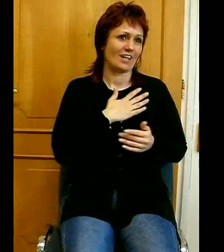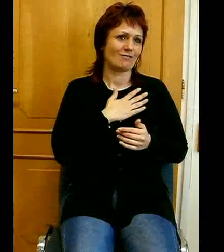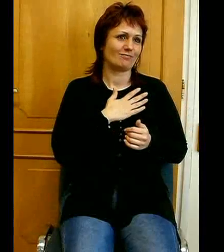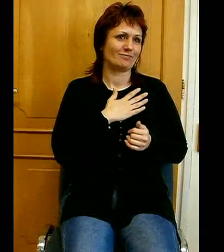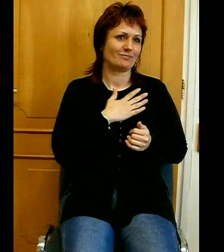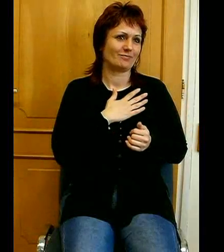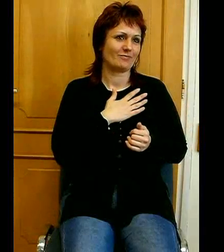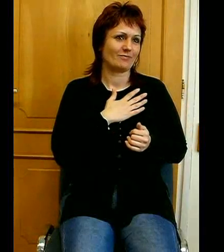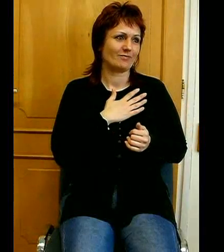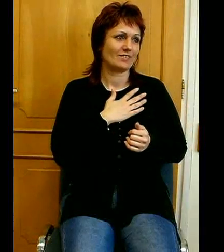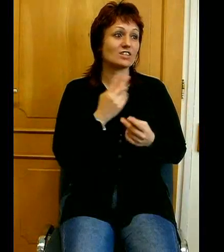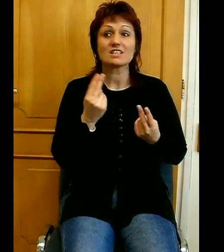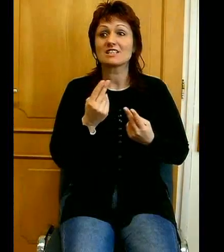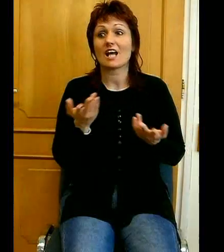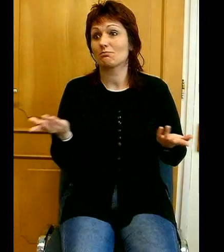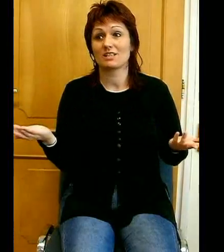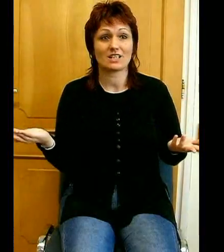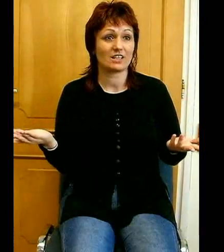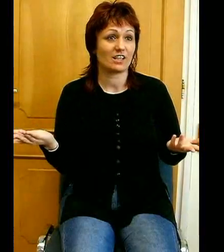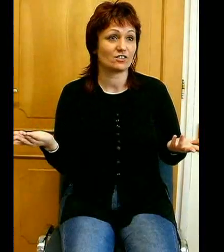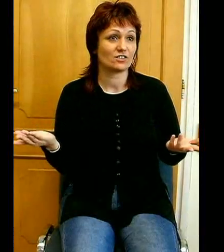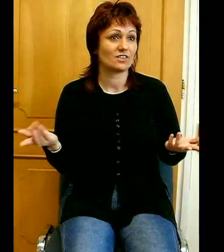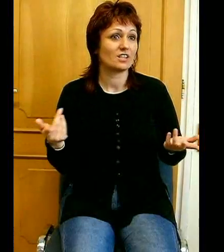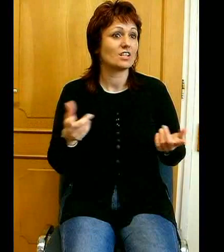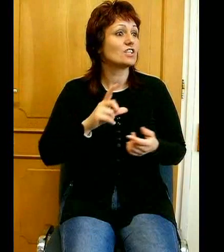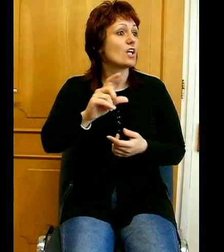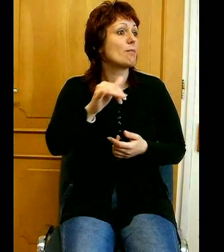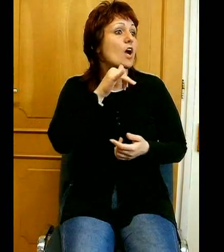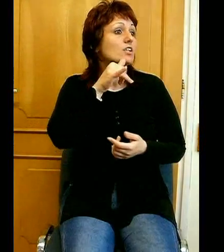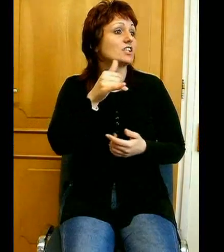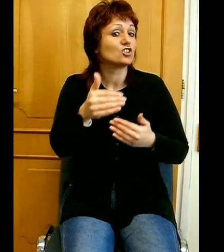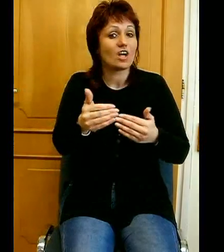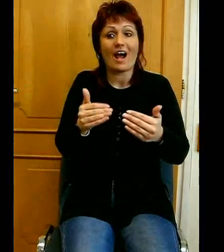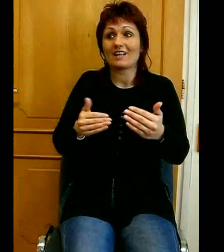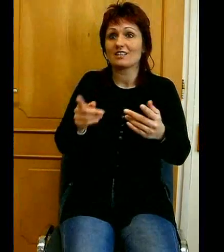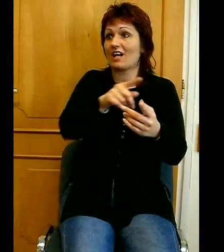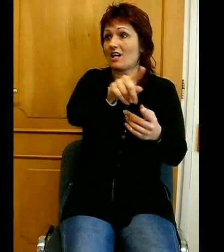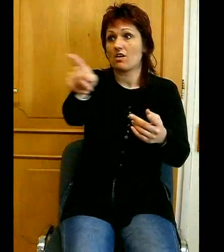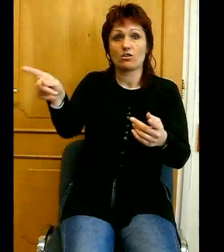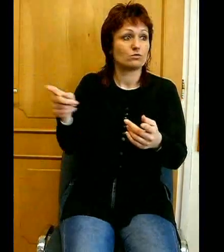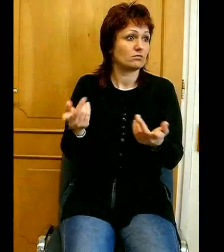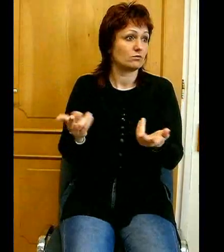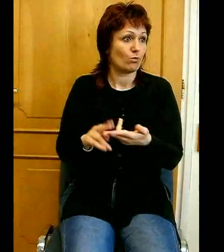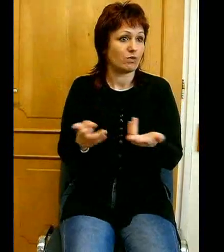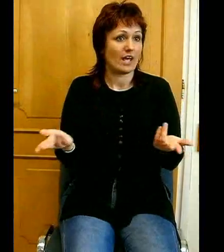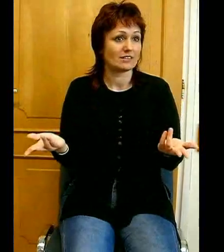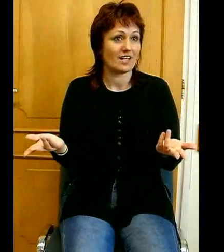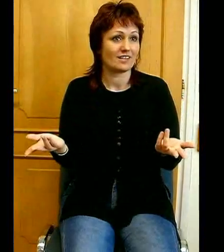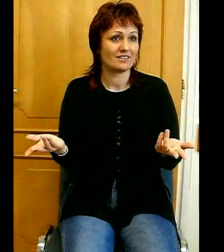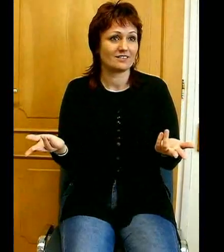és emiatt senkinek nincsen háta. És ugyanilyen természeti az is, hogy miközben minden